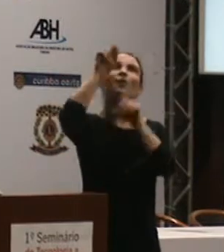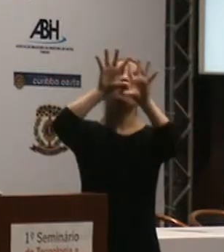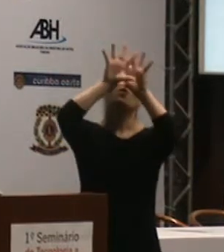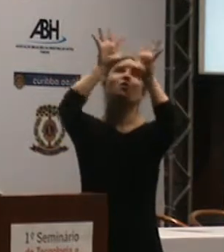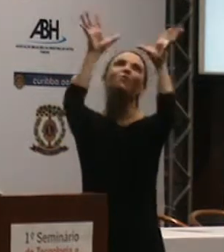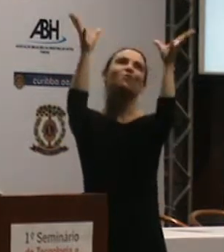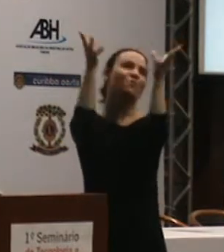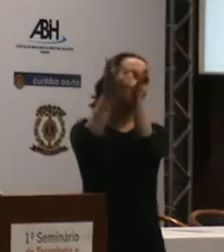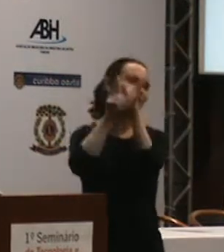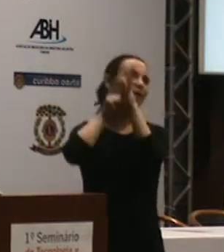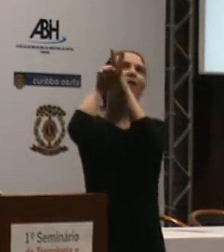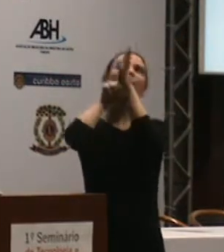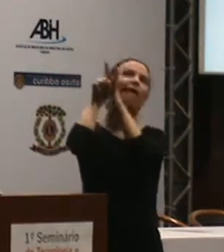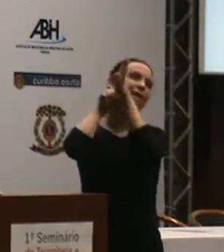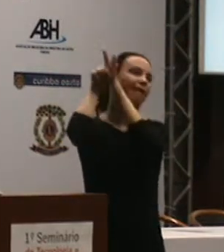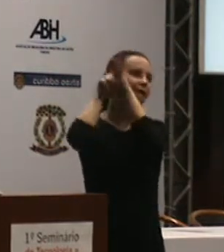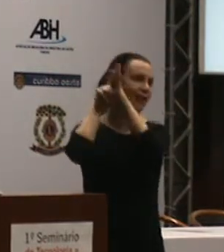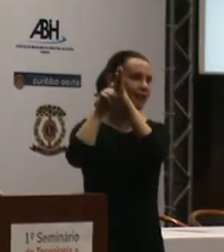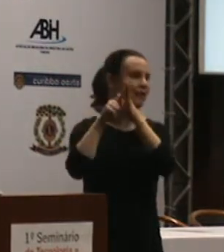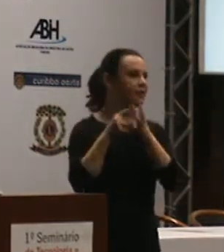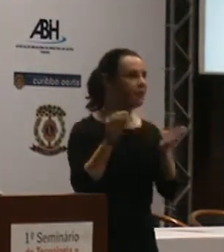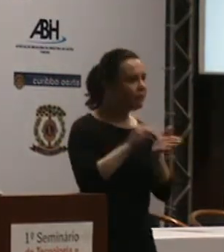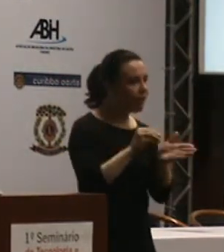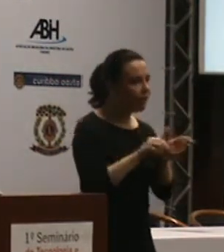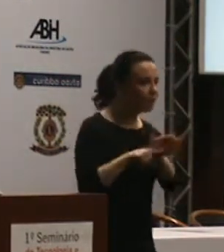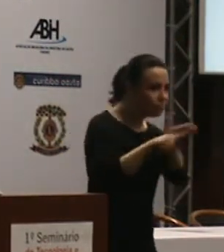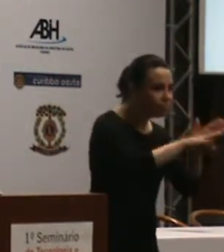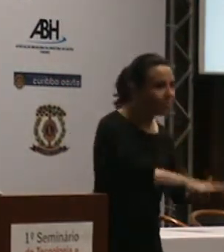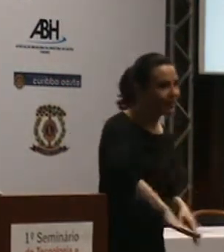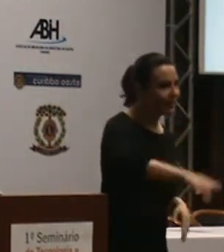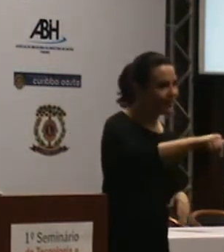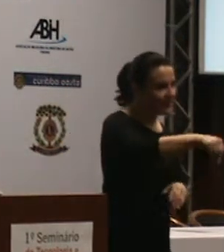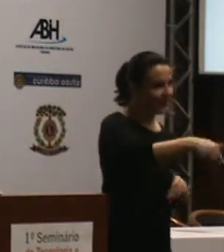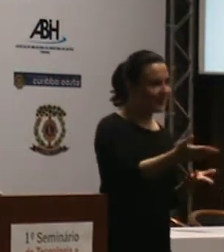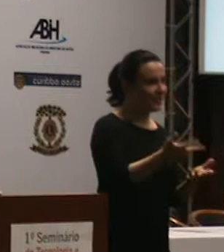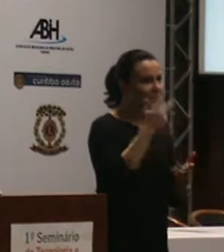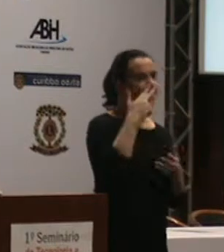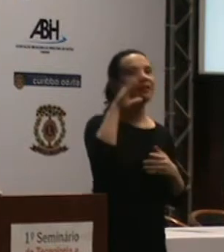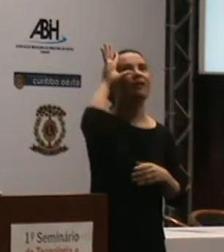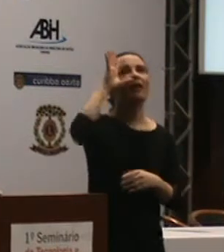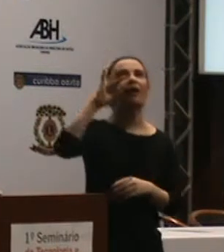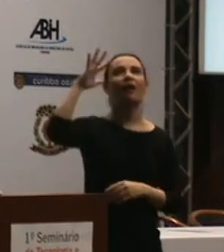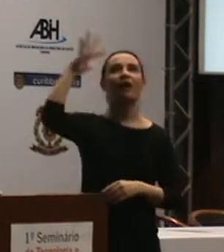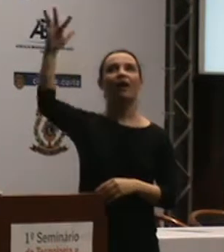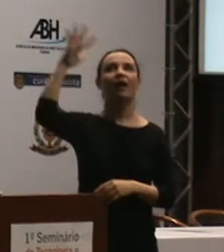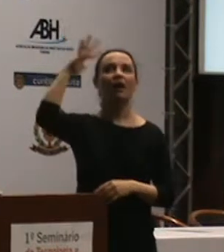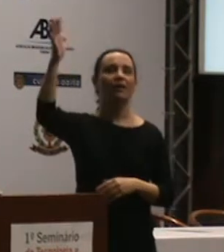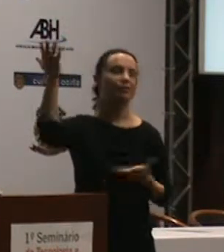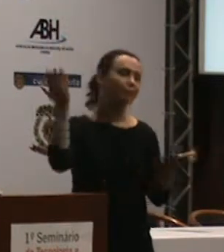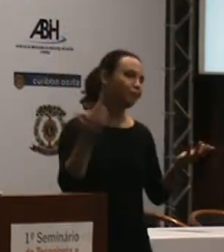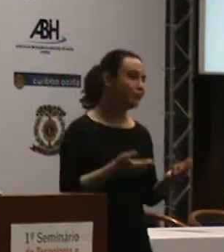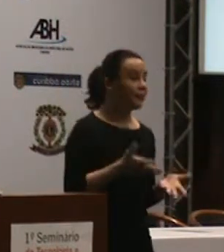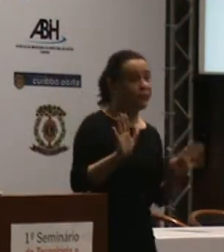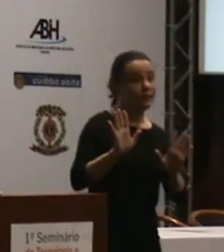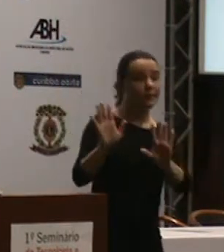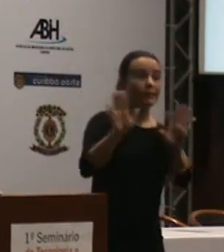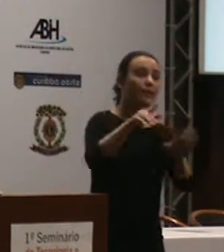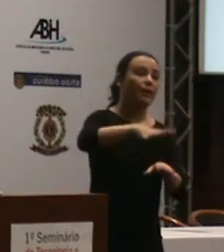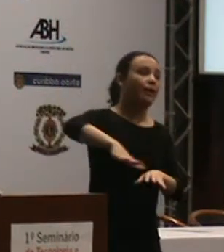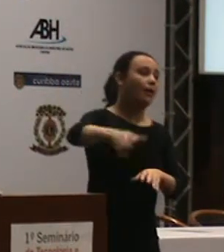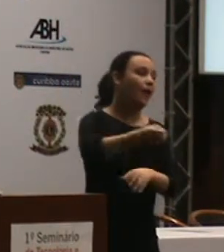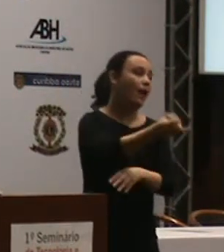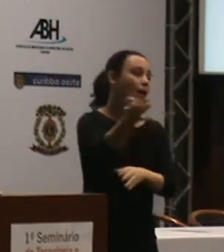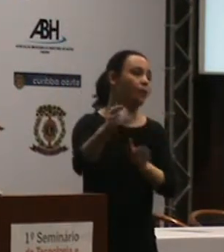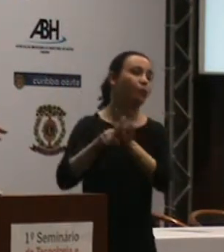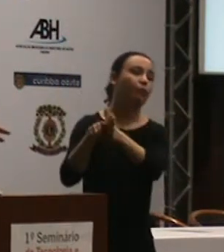quer que mudem dessa forma. A gente tentou, em verdade, encaminhar essa proposta de desenvolvimento de um sistema similar ao close